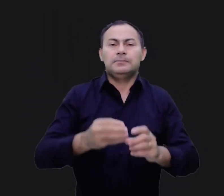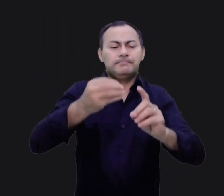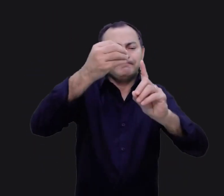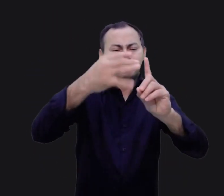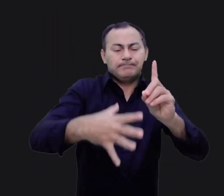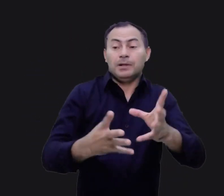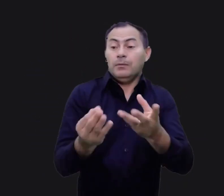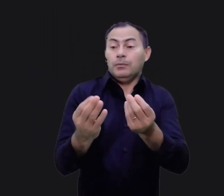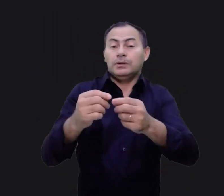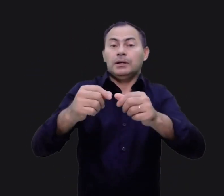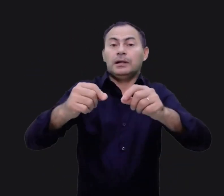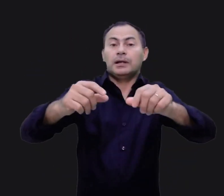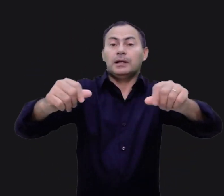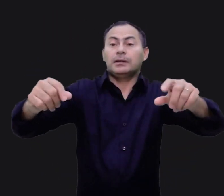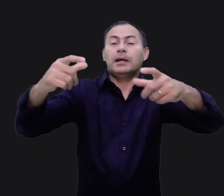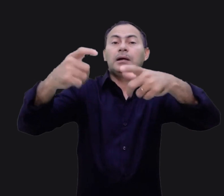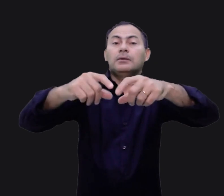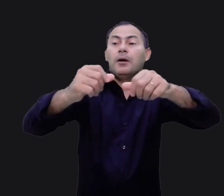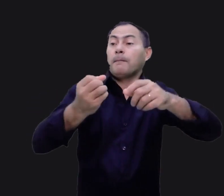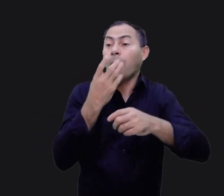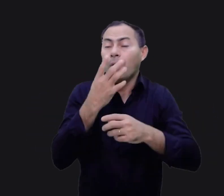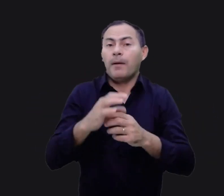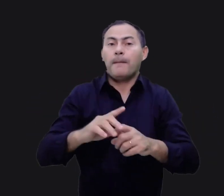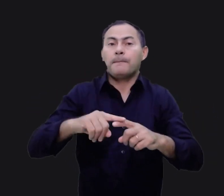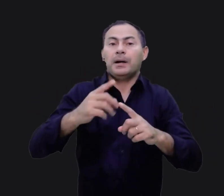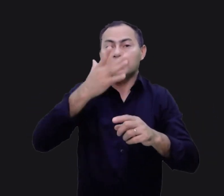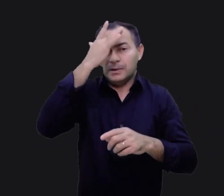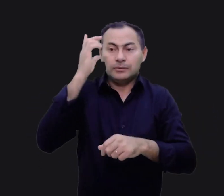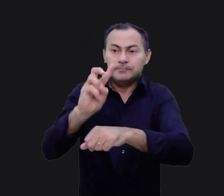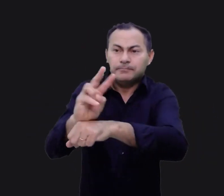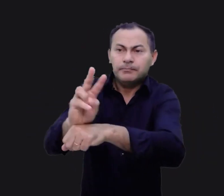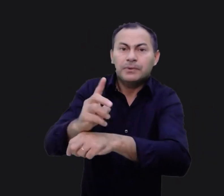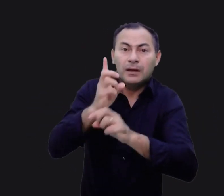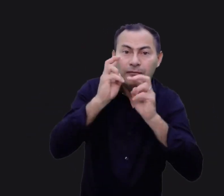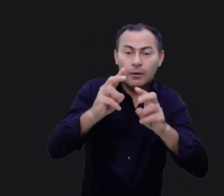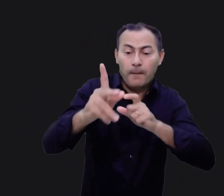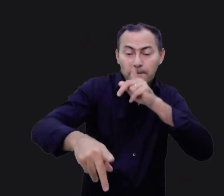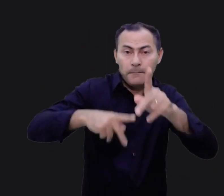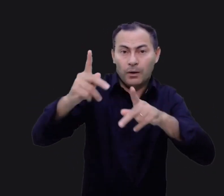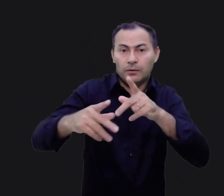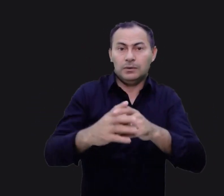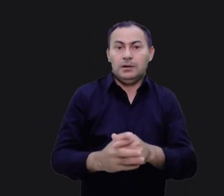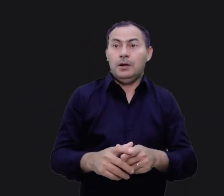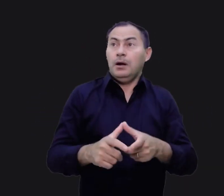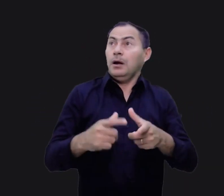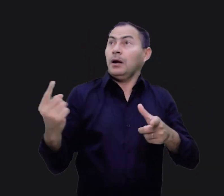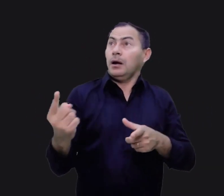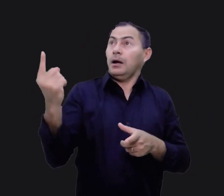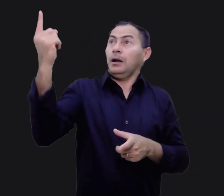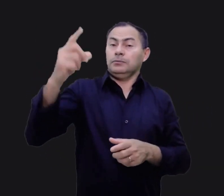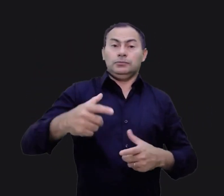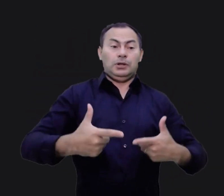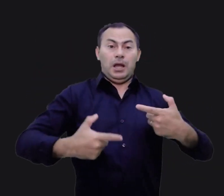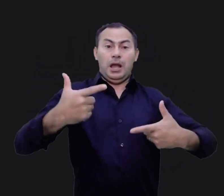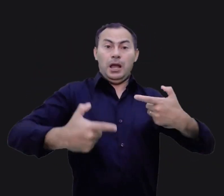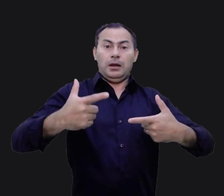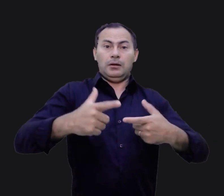indescritível fartura daquela terra. Mas os espias também viram que os povos eram gigantes, guerreiros